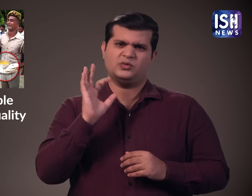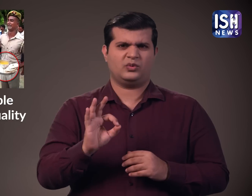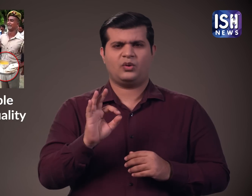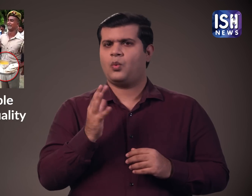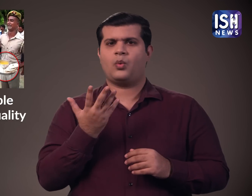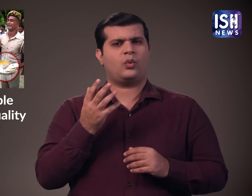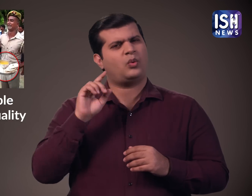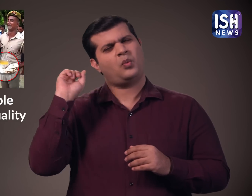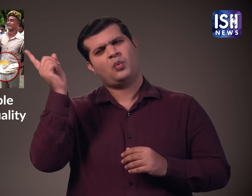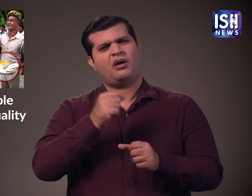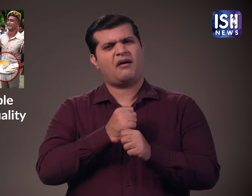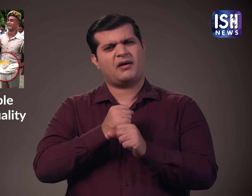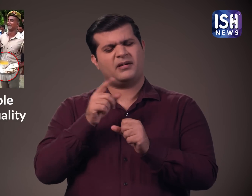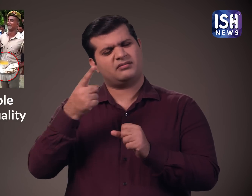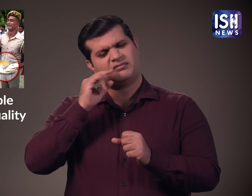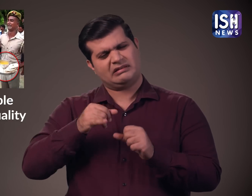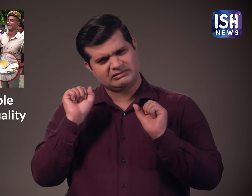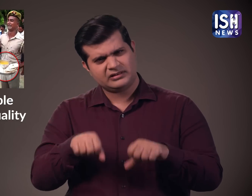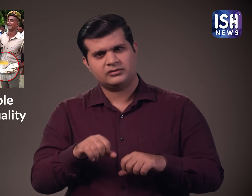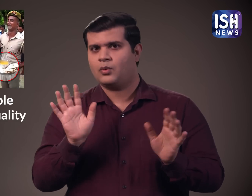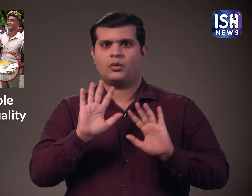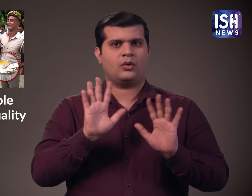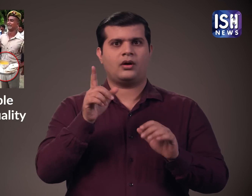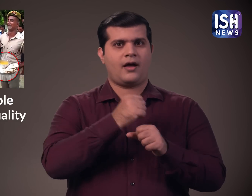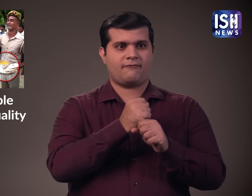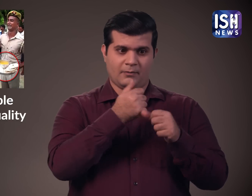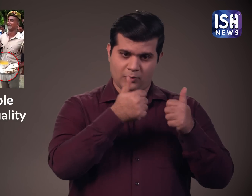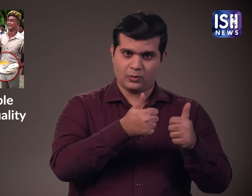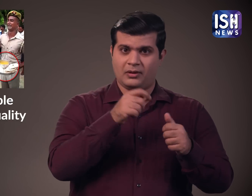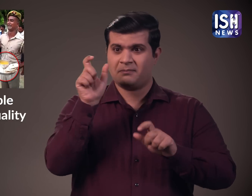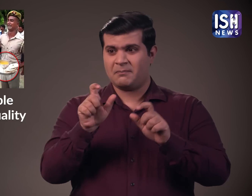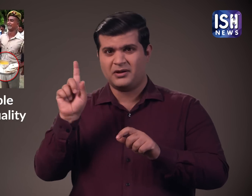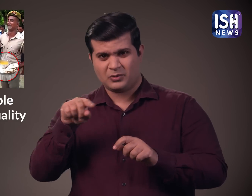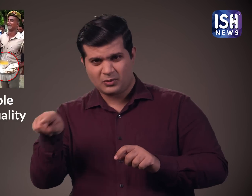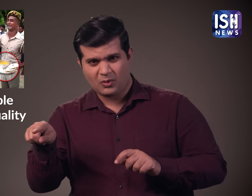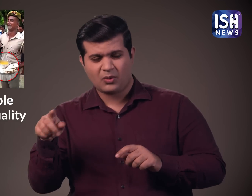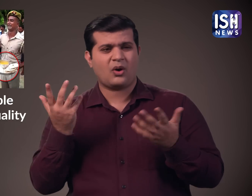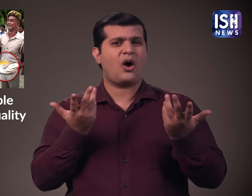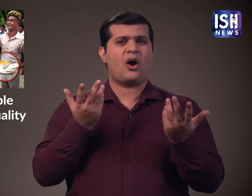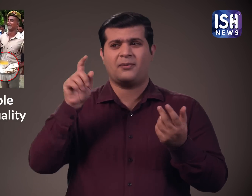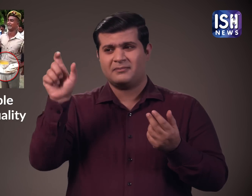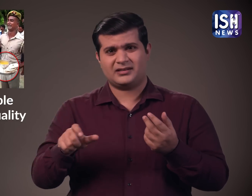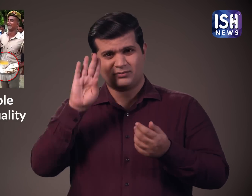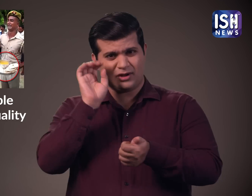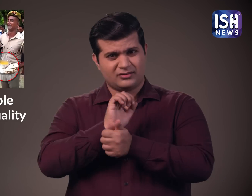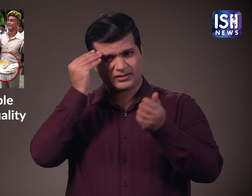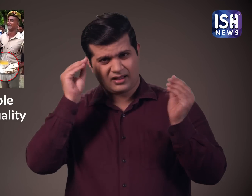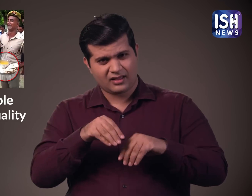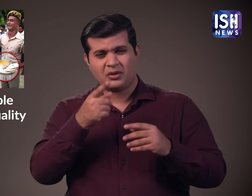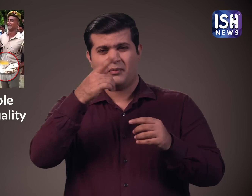सरकारी सुविधाई इतनी और सतन तरजे का भोजन उपलप्त कराती है या प्रबंदन करने वाले लोग गलत है पुलिस वाला जूट बोल रहा है